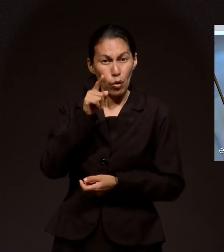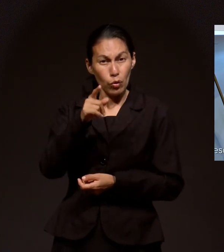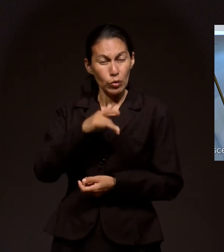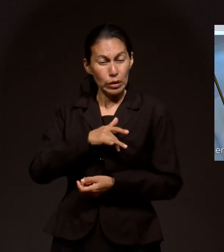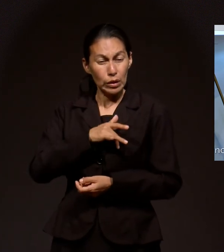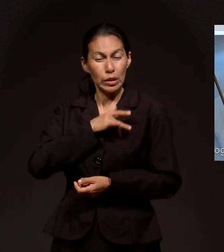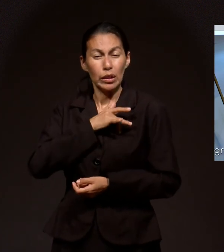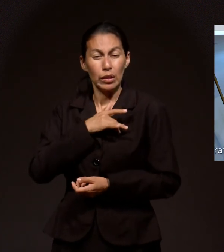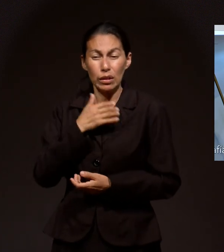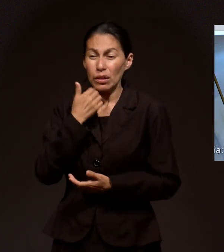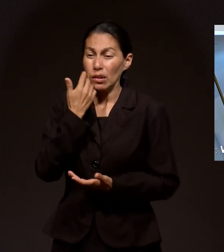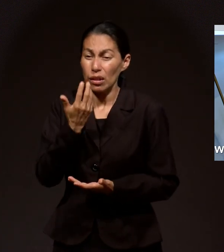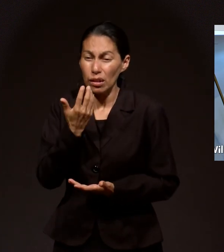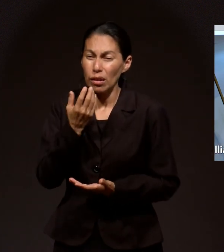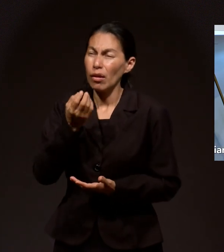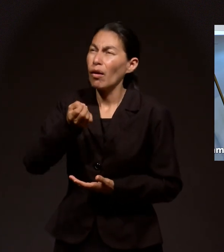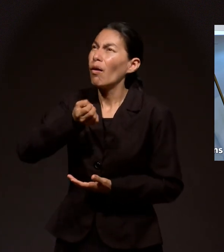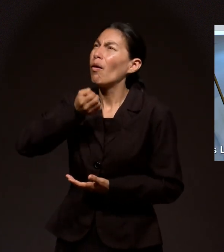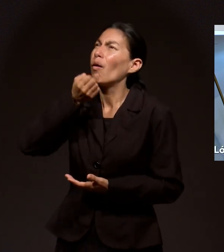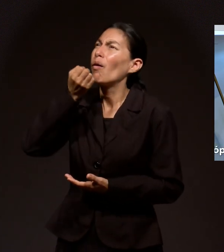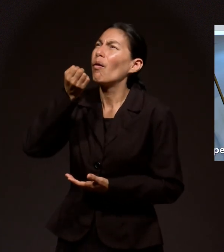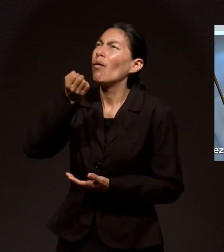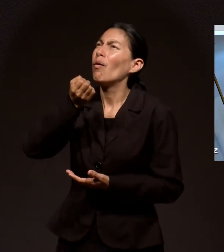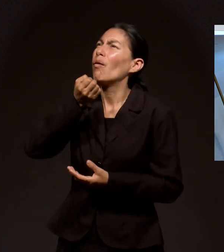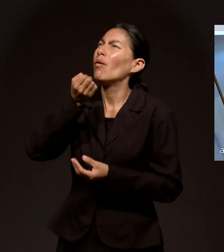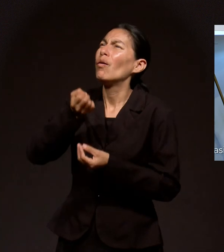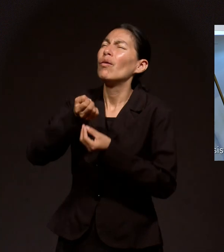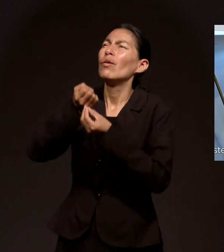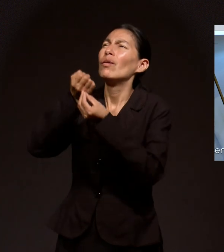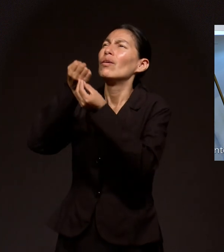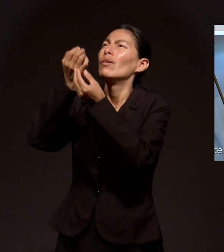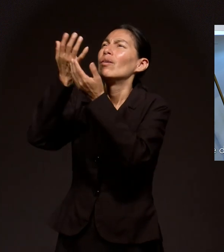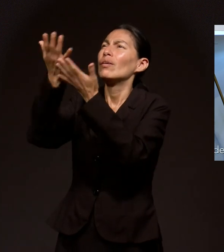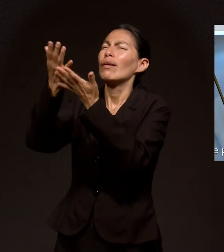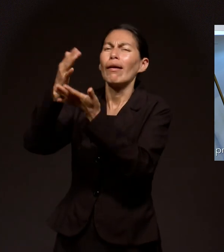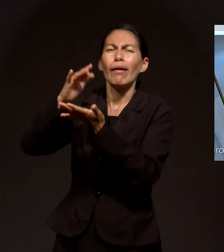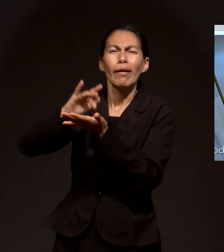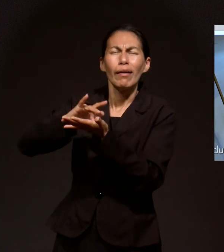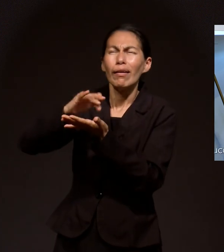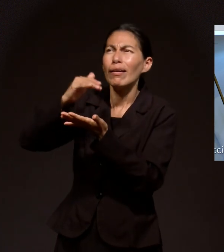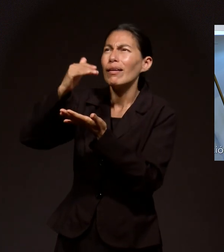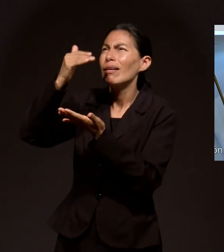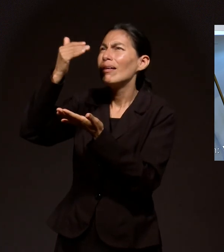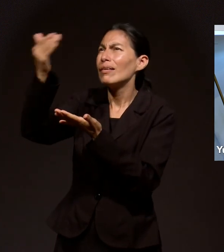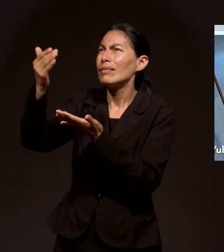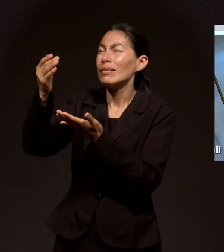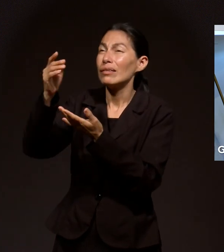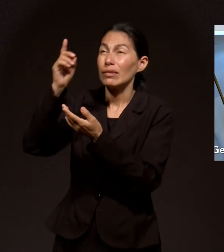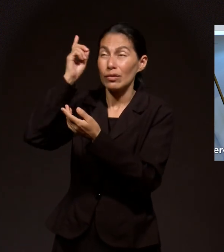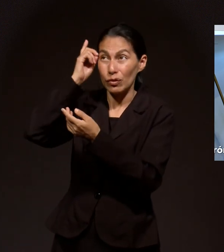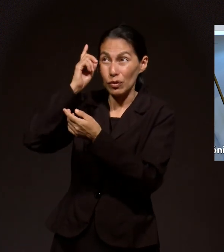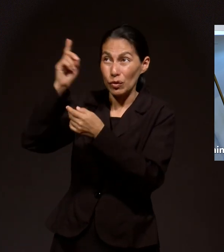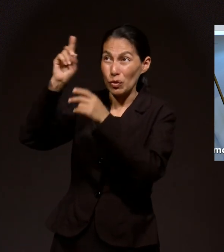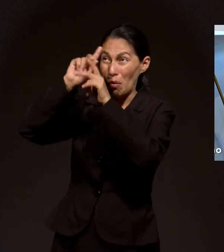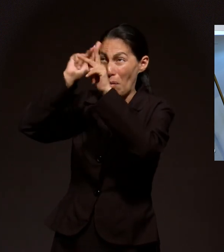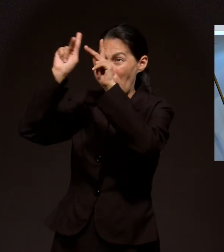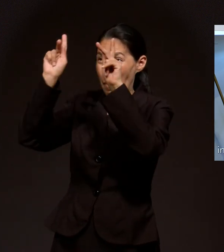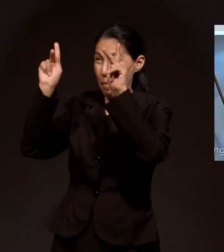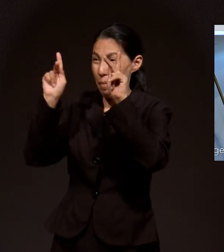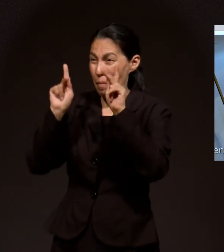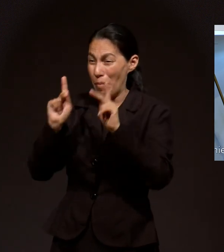Dios Con toda oración Y ruego Con acciones De gracias Y la paz De Dios